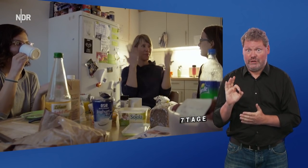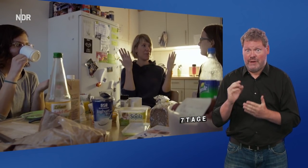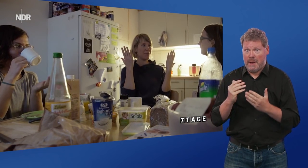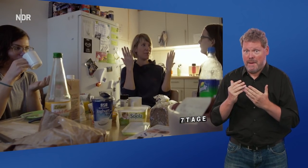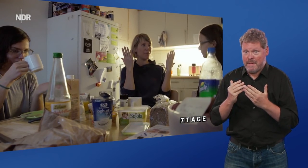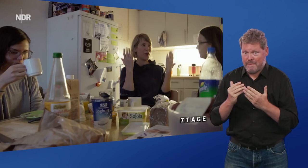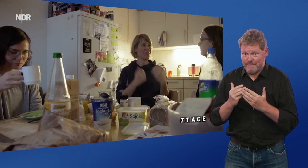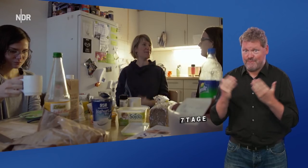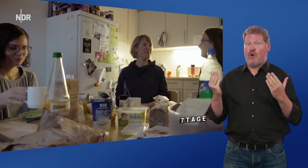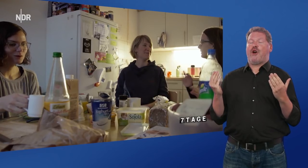Morgen.